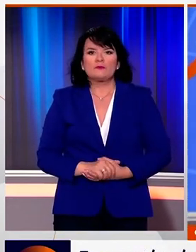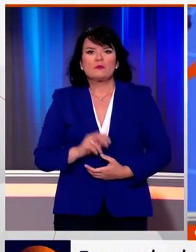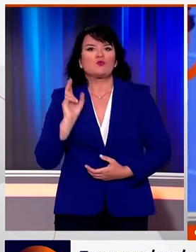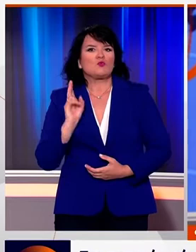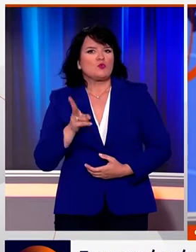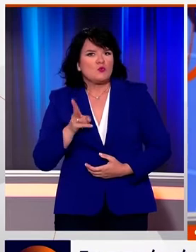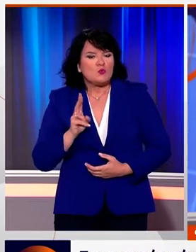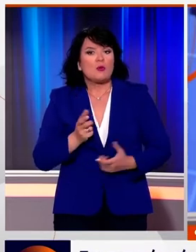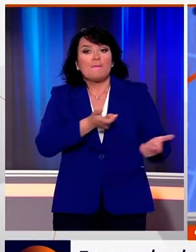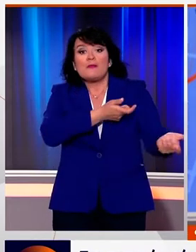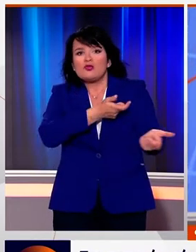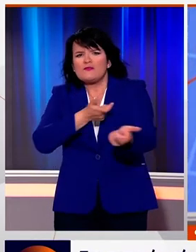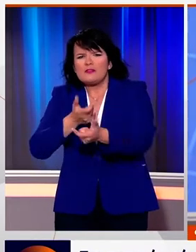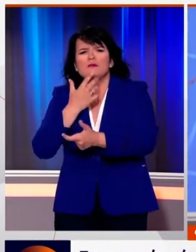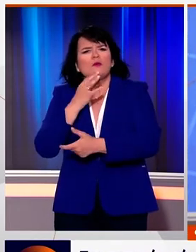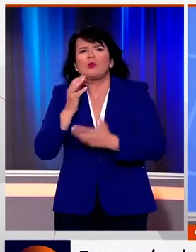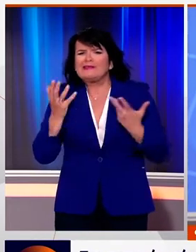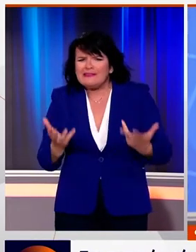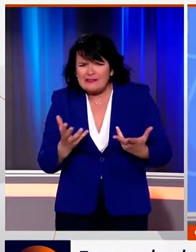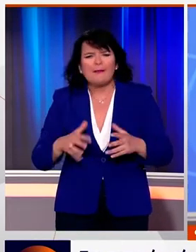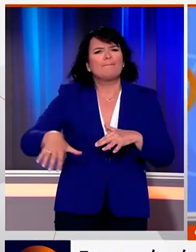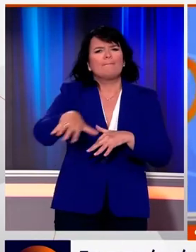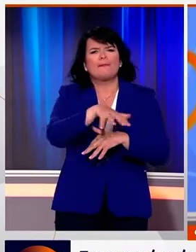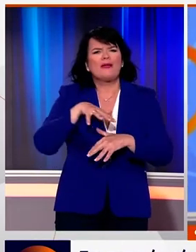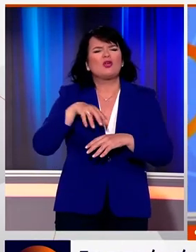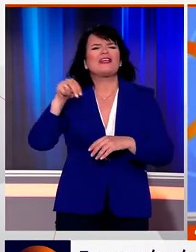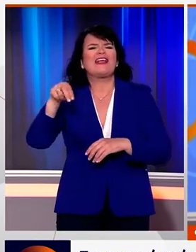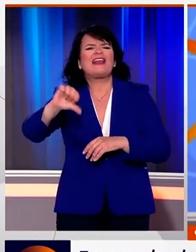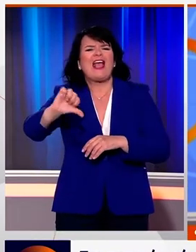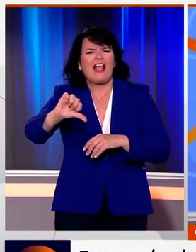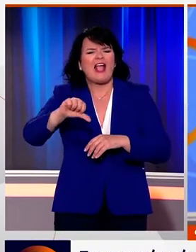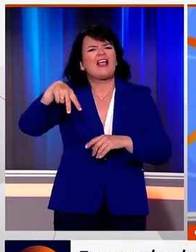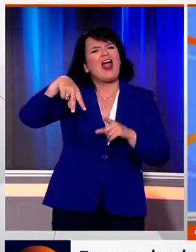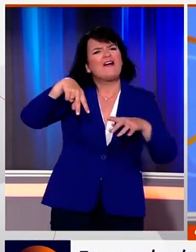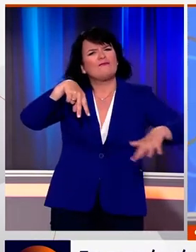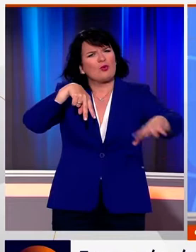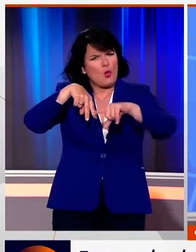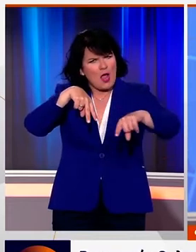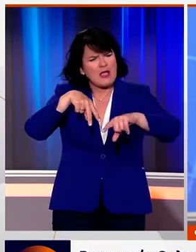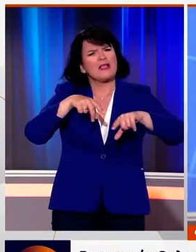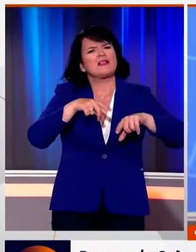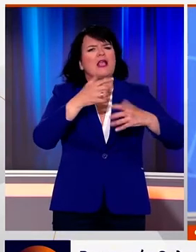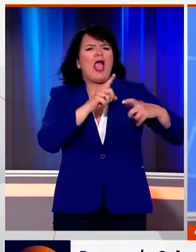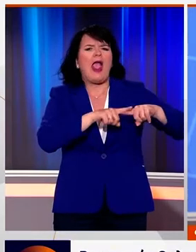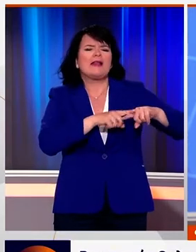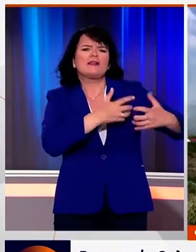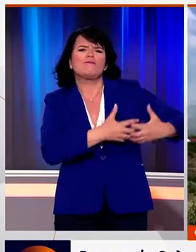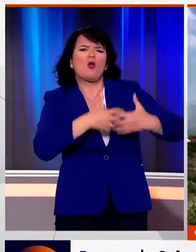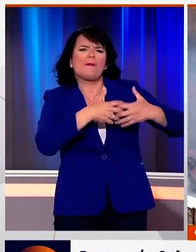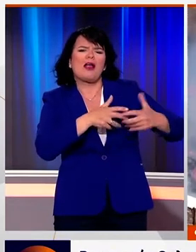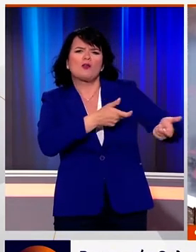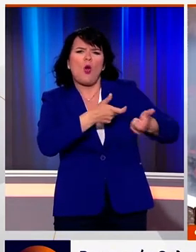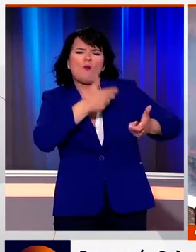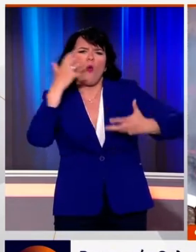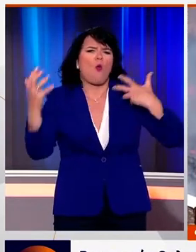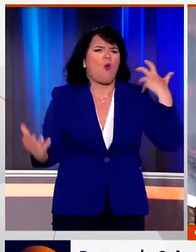Συναγερμόσημανες στην πυροσβεστική από μεγάλη φωτιά που ξέσπασε στην περιοχή Νεράκη στο Λάβριο πολύ κοντά στην ελληνική βιομηχανία όπλων. Η